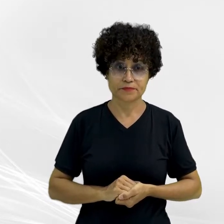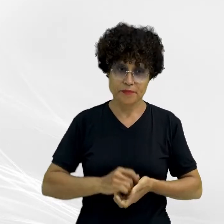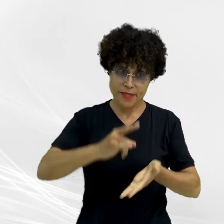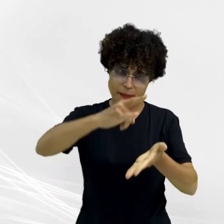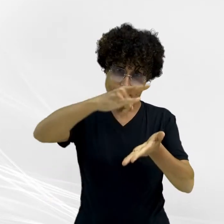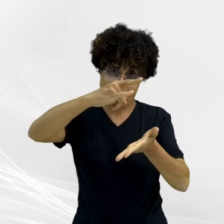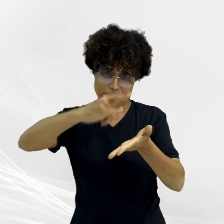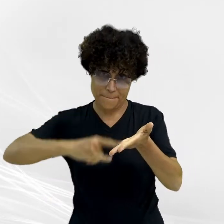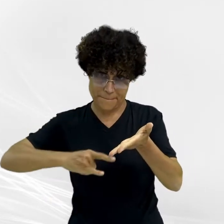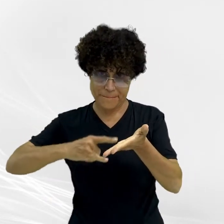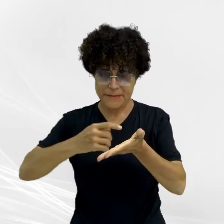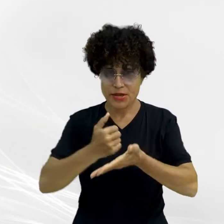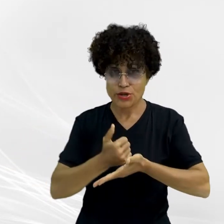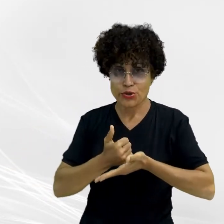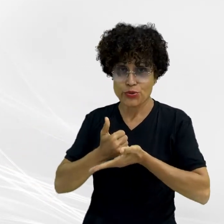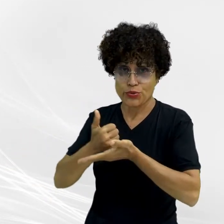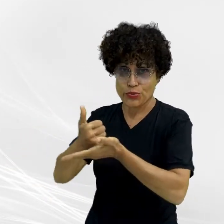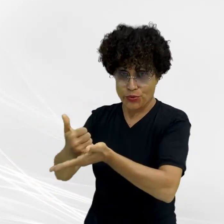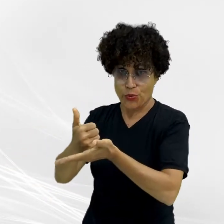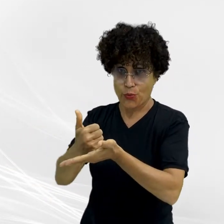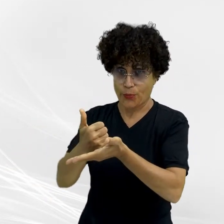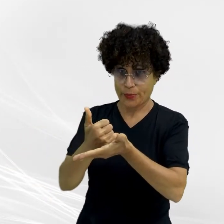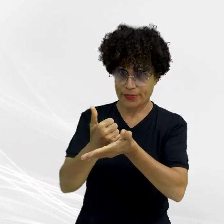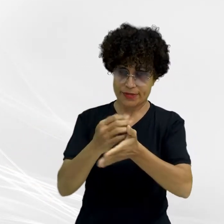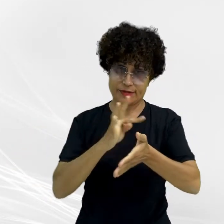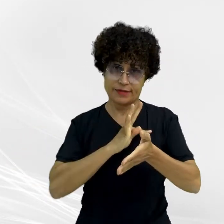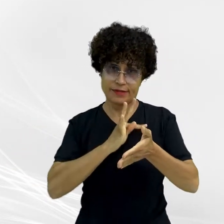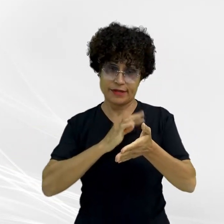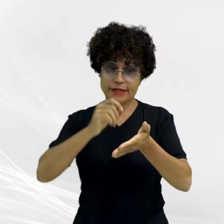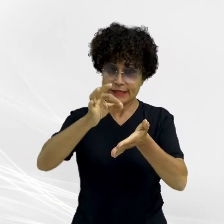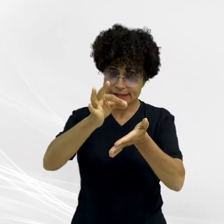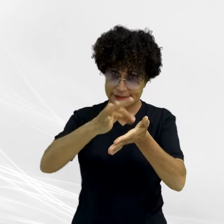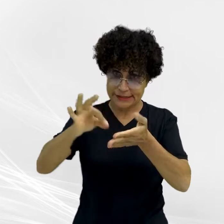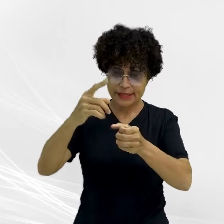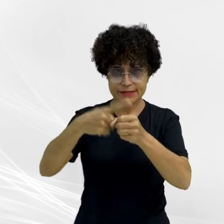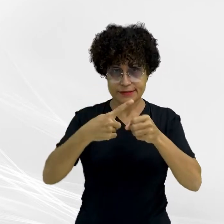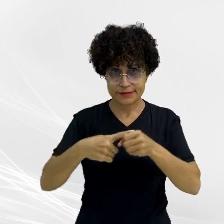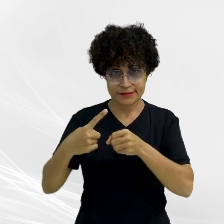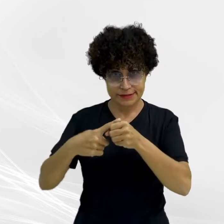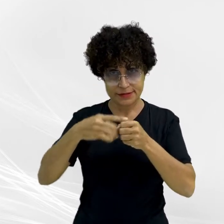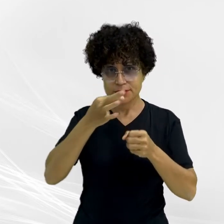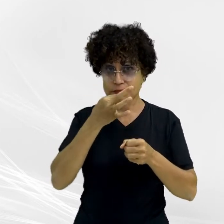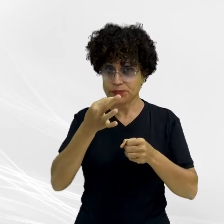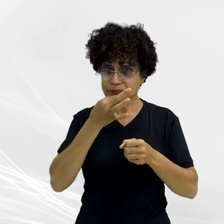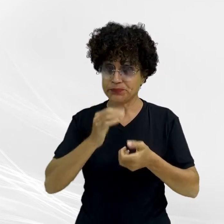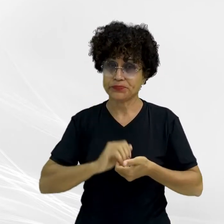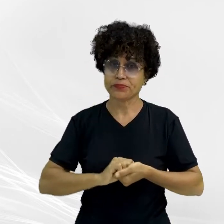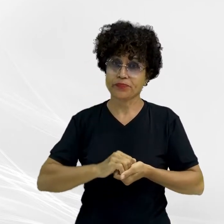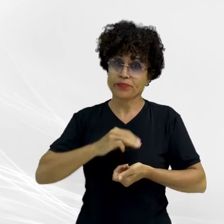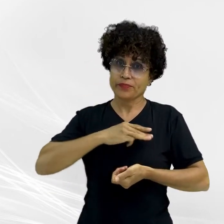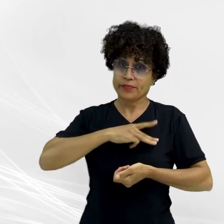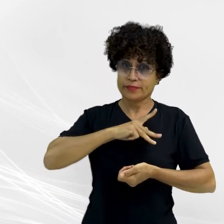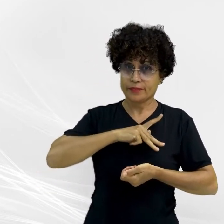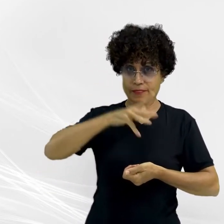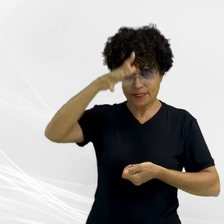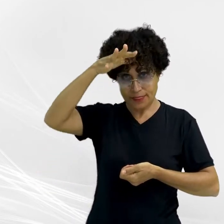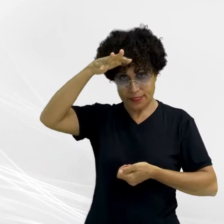Termo de cooperação técnica é assinado em Primavera do Leste. O Ministério Público do Estado de Mato Grosso